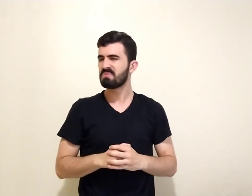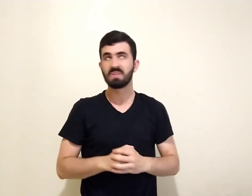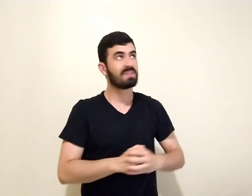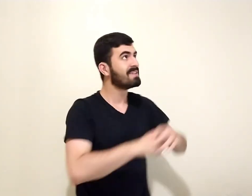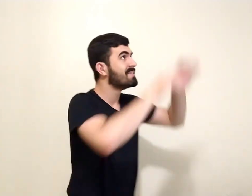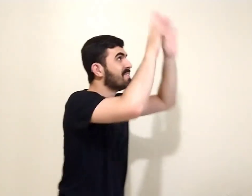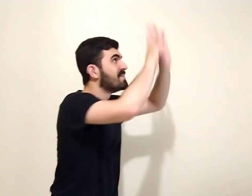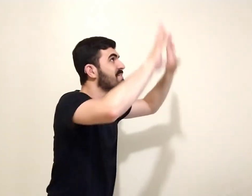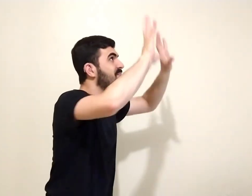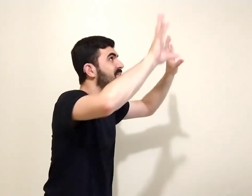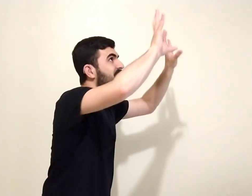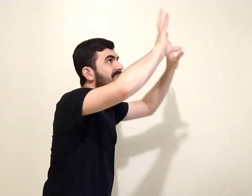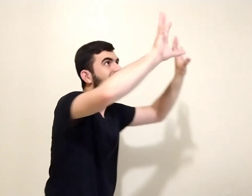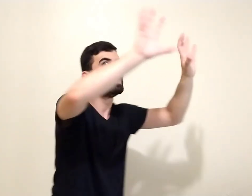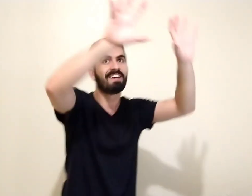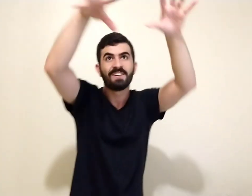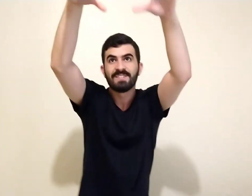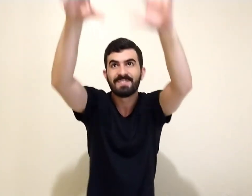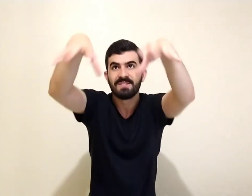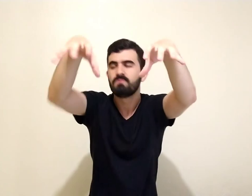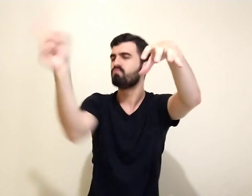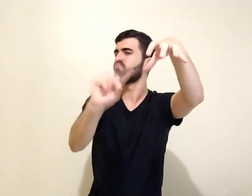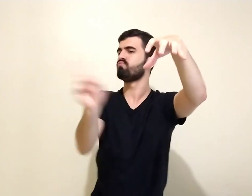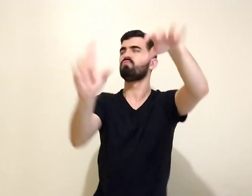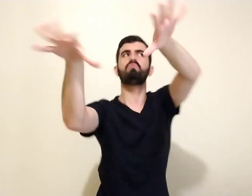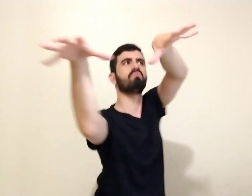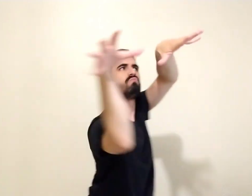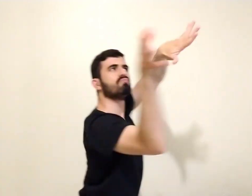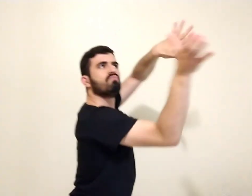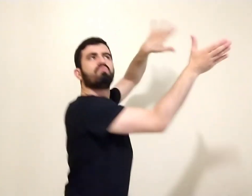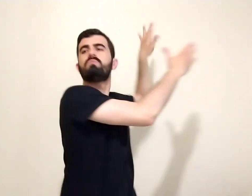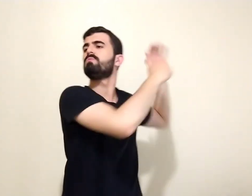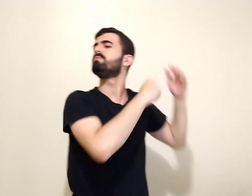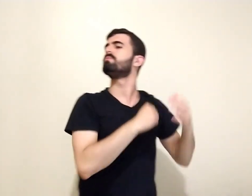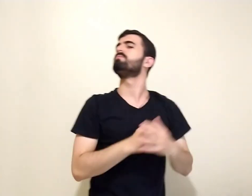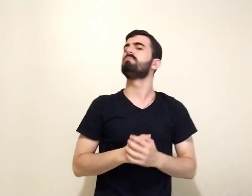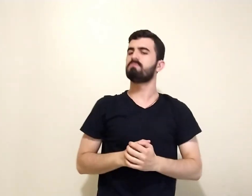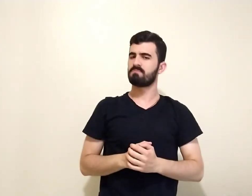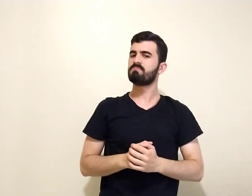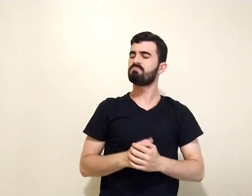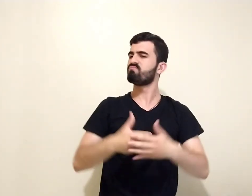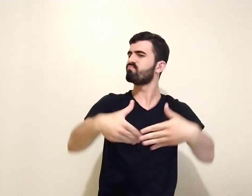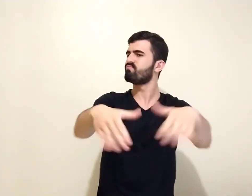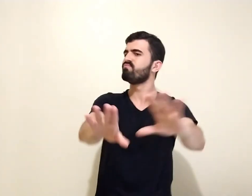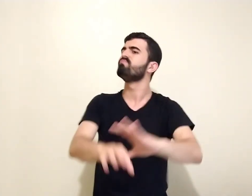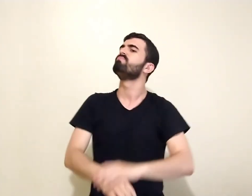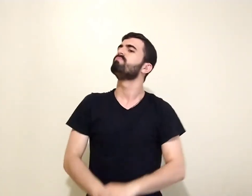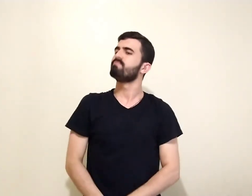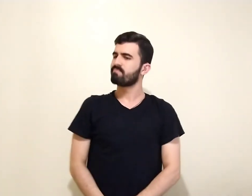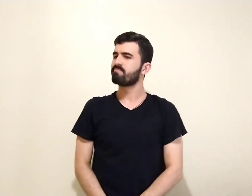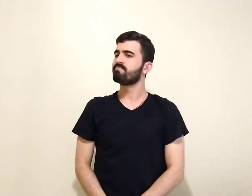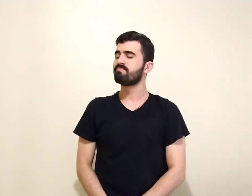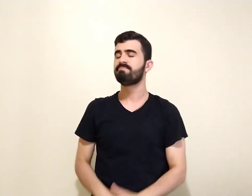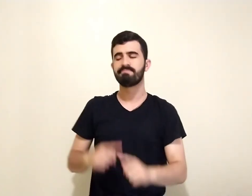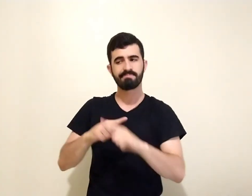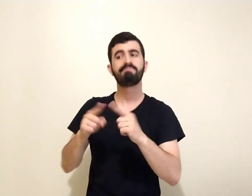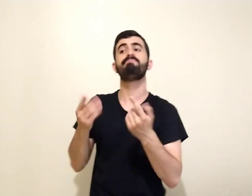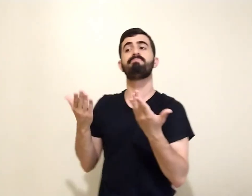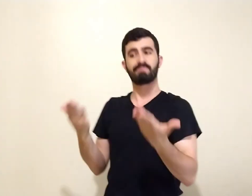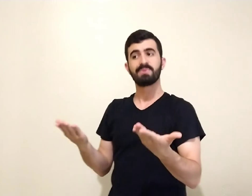E elas serão podadas nem lavadas Espinhos e sarsas tomarão conta dela Não deixei as